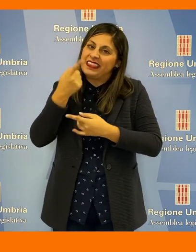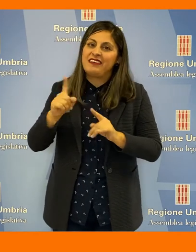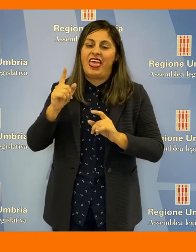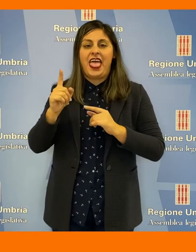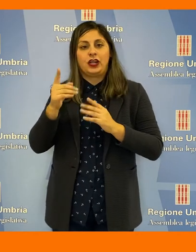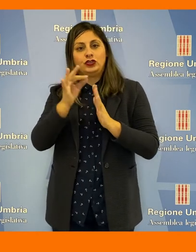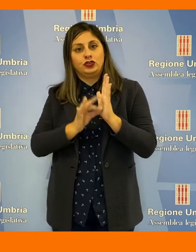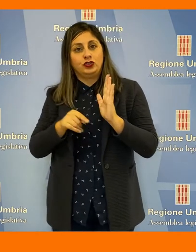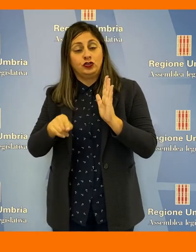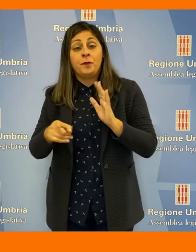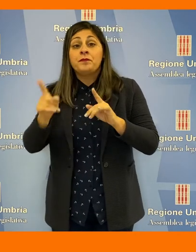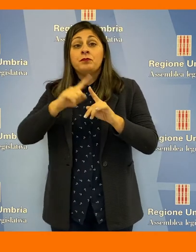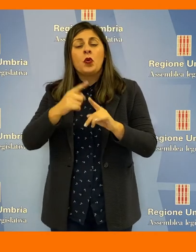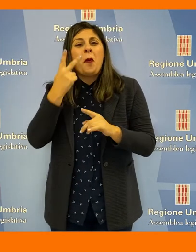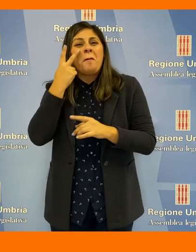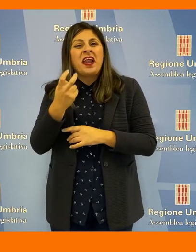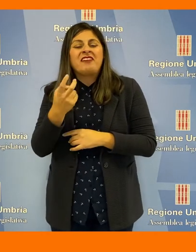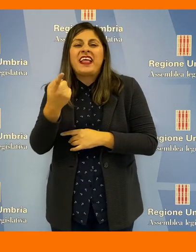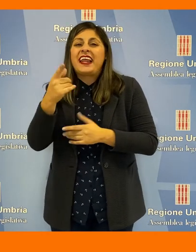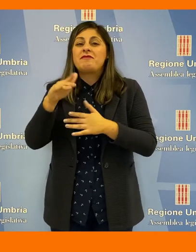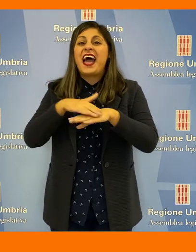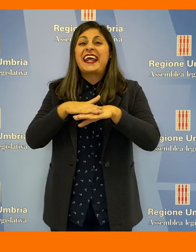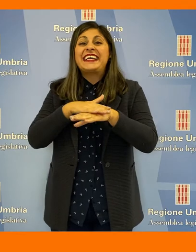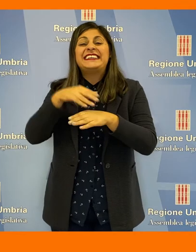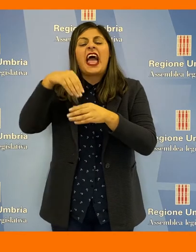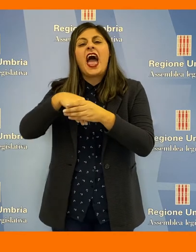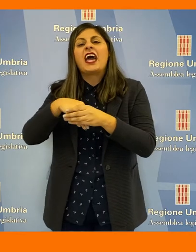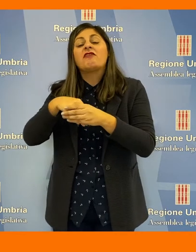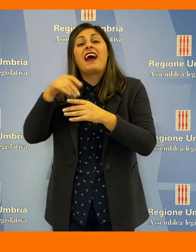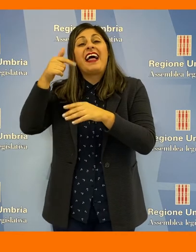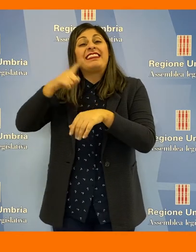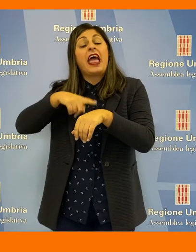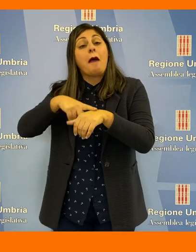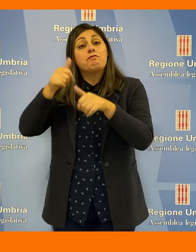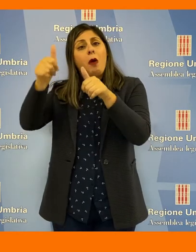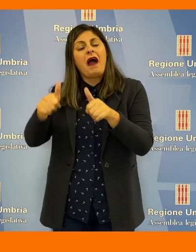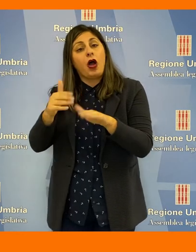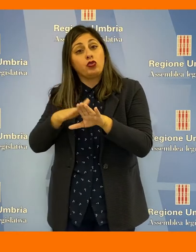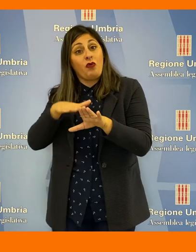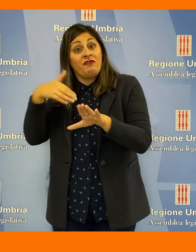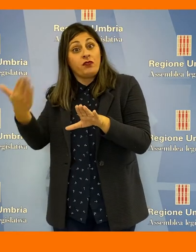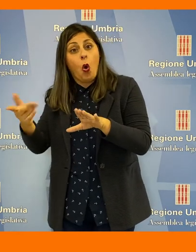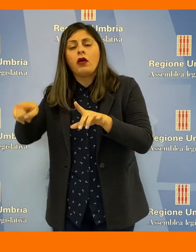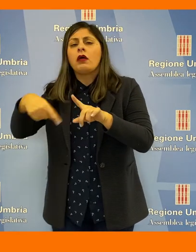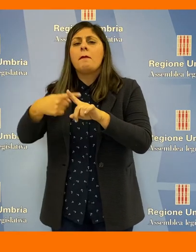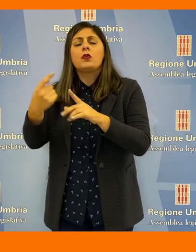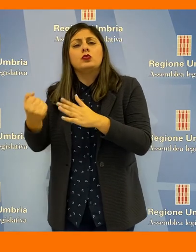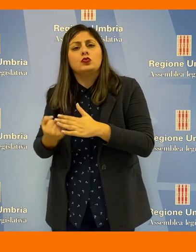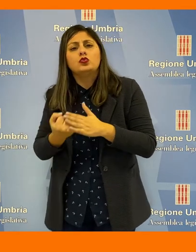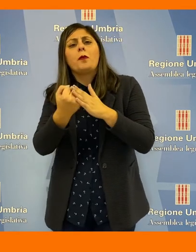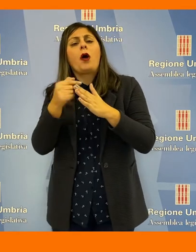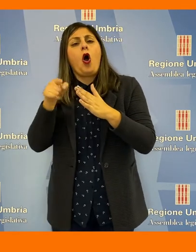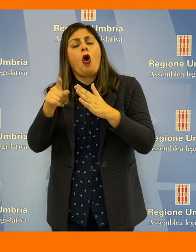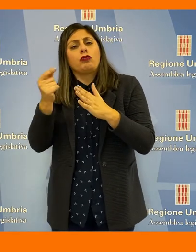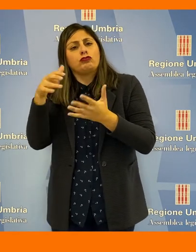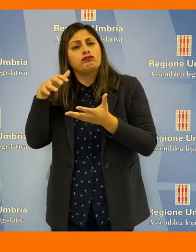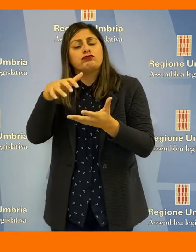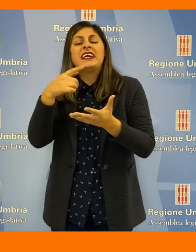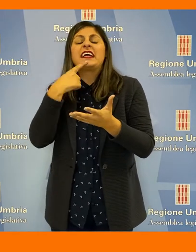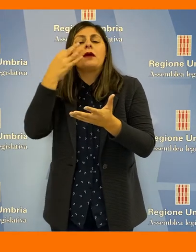del 2003 non tiene conto e per le quali serve un trattamento diverso. Prevedere una riserva non condizionata alle tempistiche del bando è un